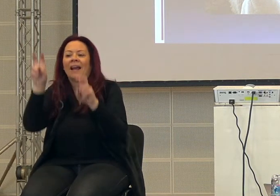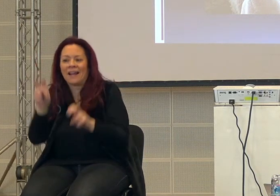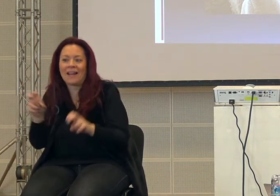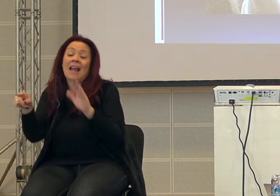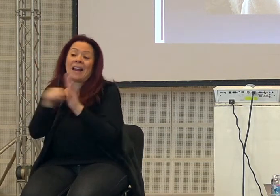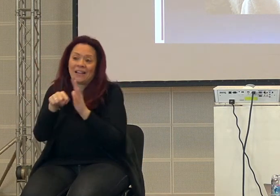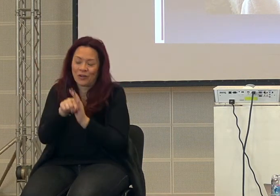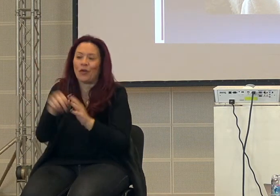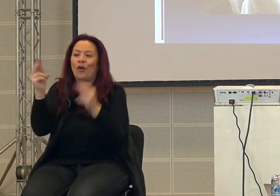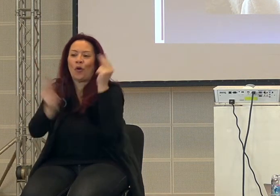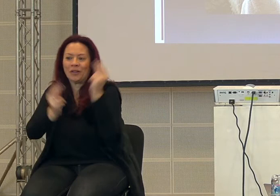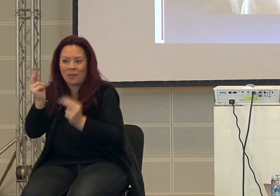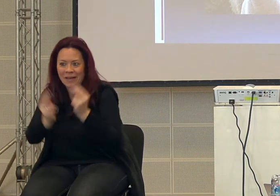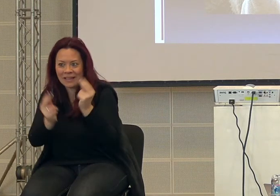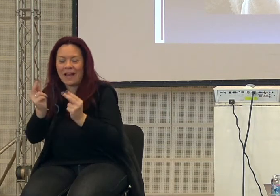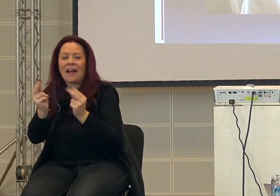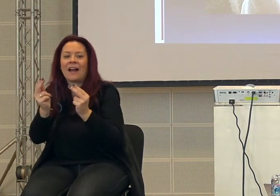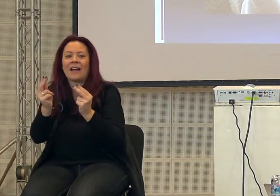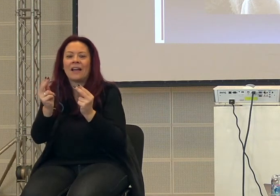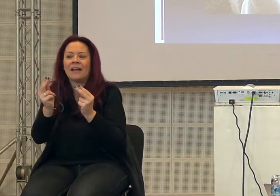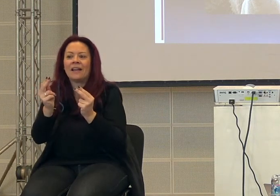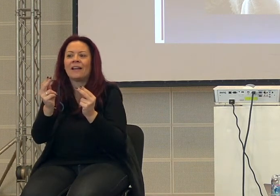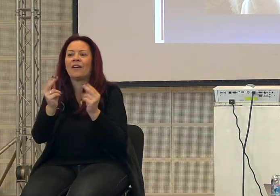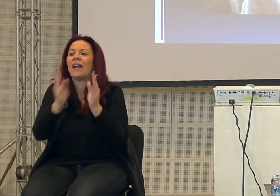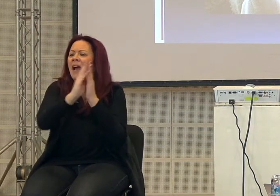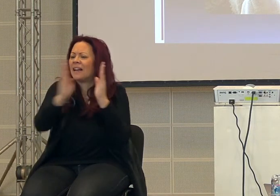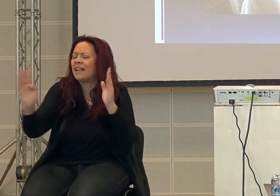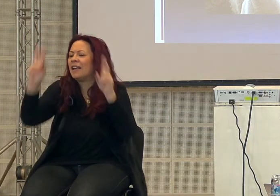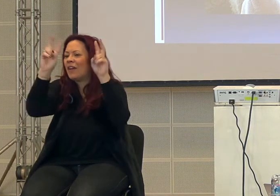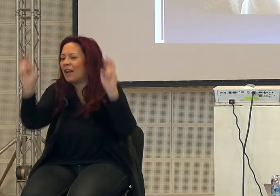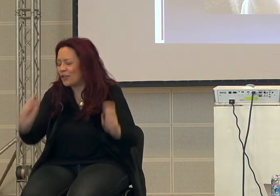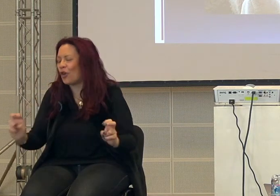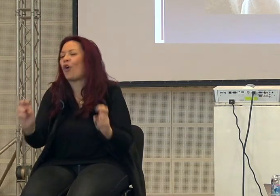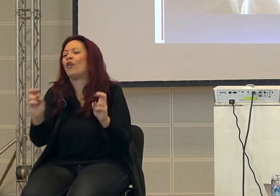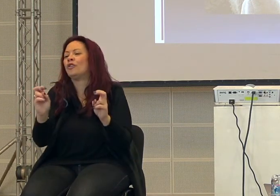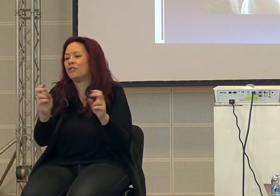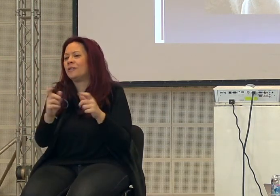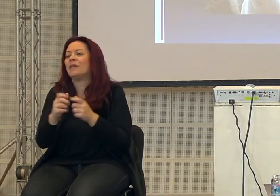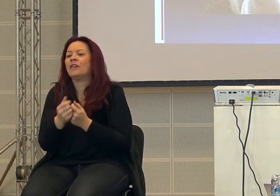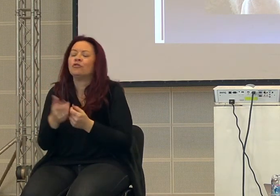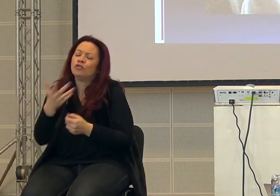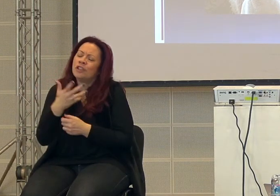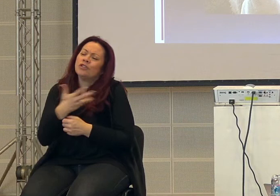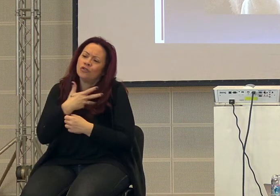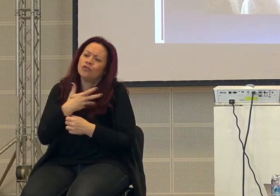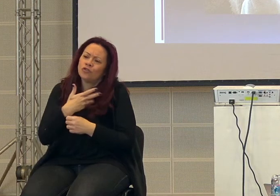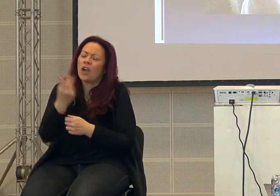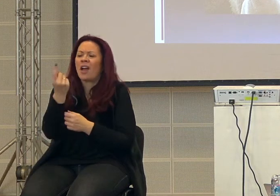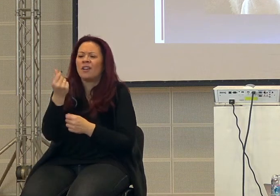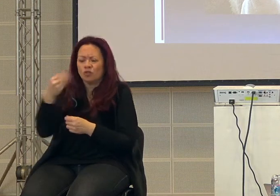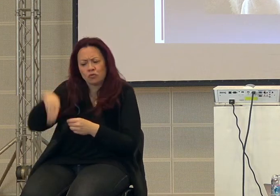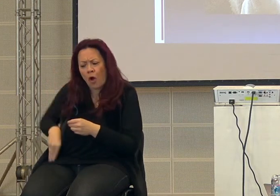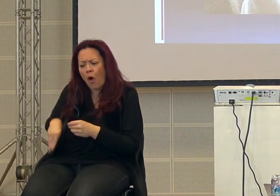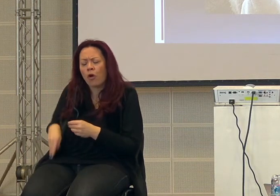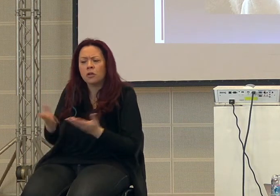contabilità degli archivi elettronici della banca, ormai noi soldi, sì, abbiamo qualche euro in tasca,